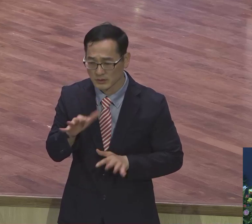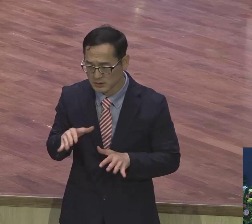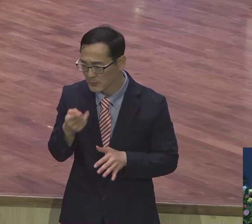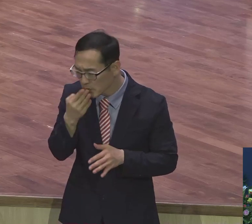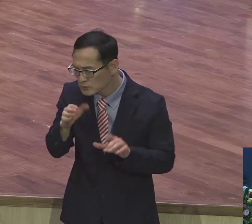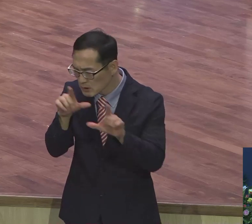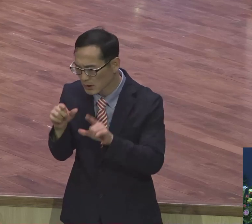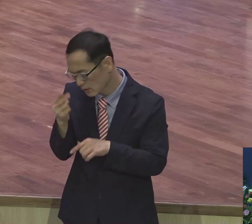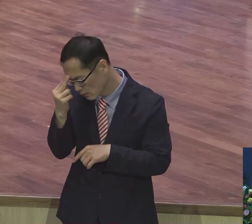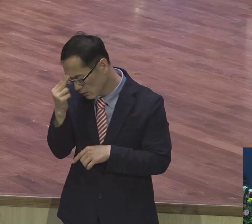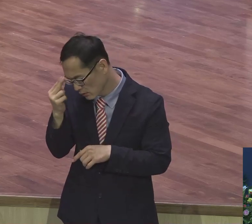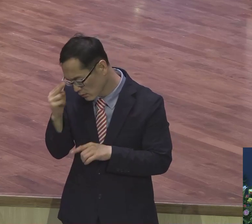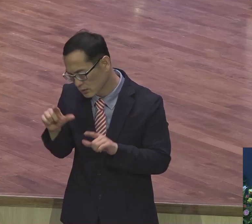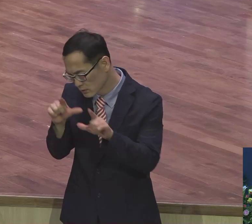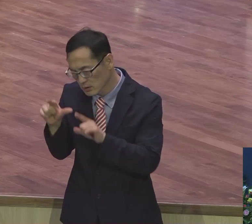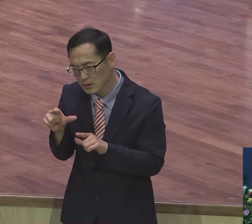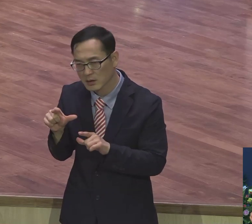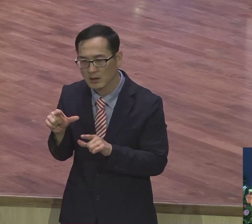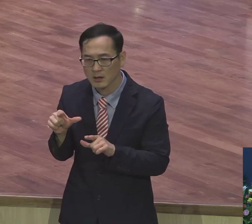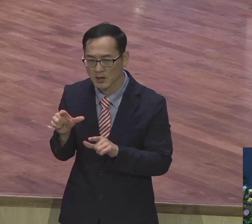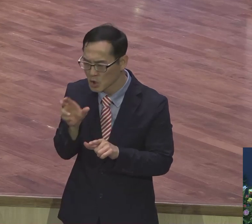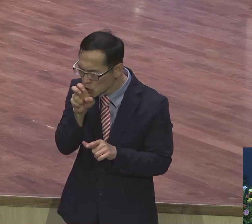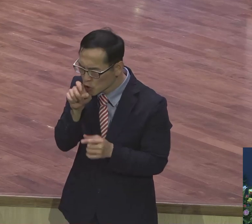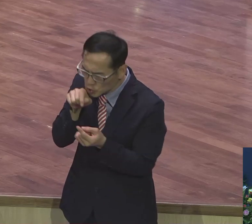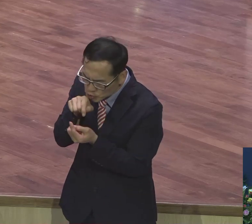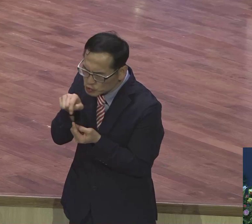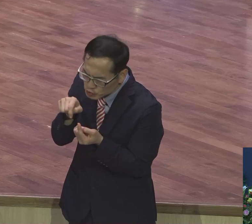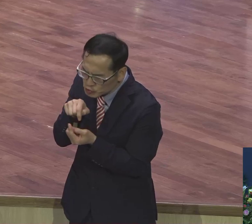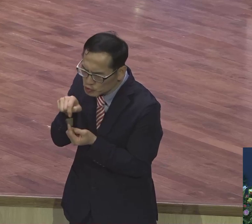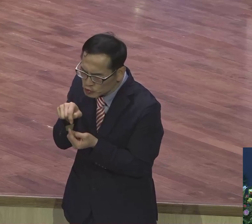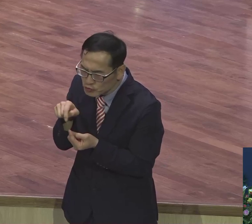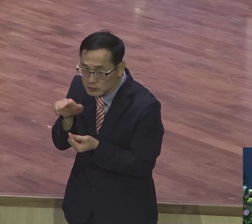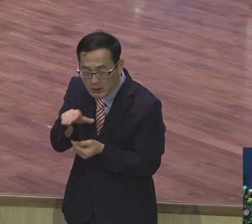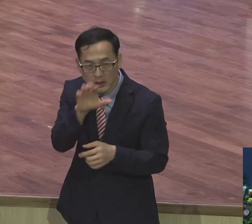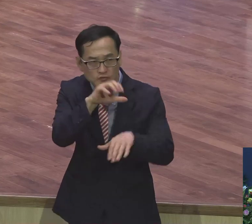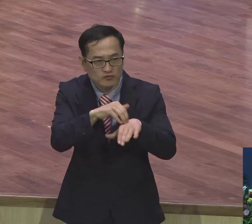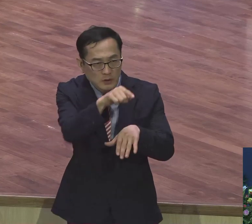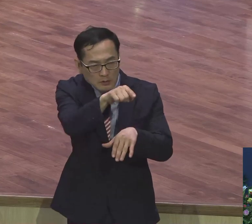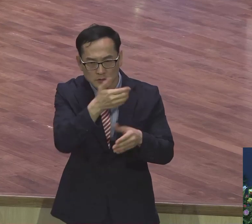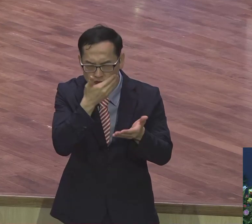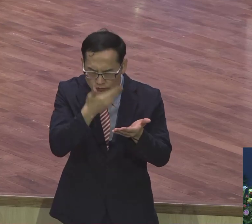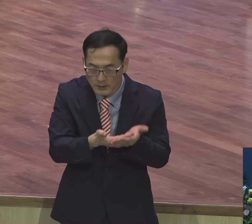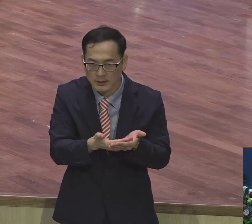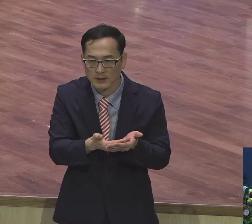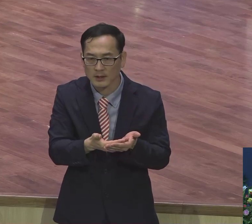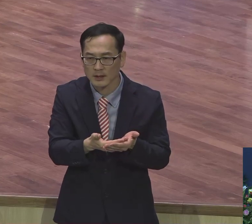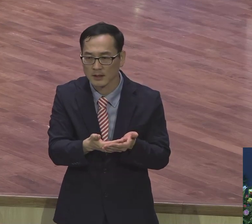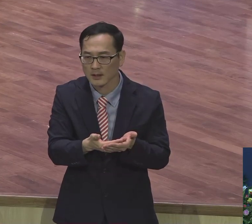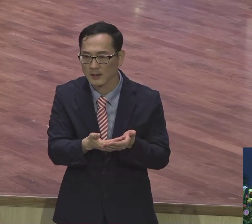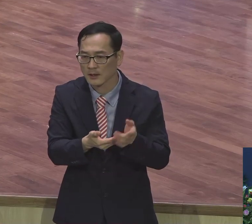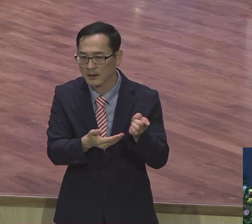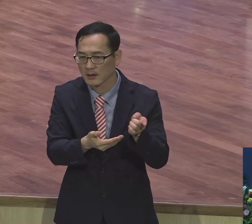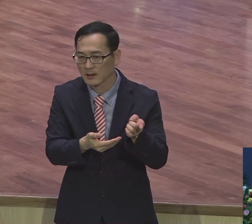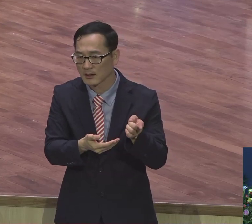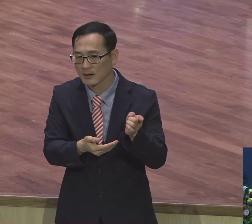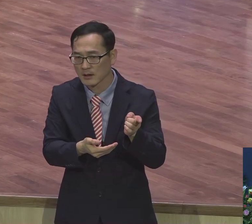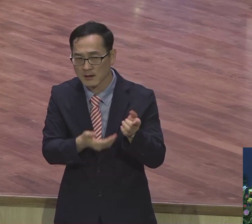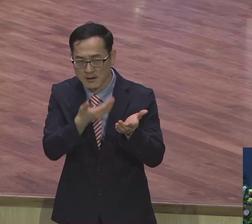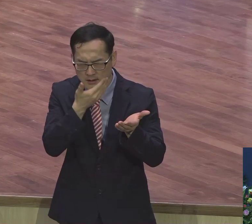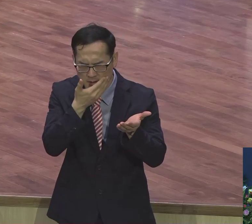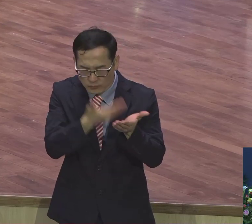그달 그달 살 생활도 어려운 분들이 이 훈련이 얼마나 중요한가를 알고 온 거예요.